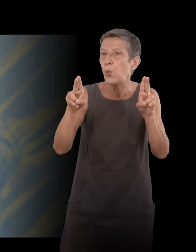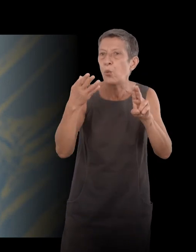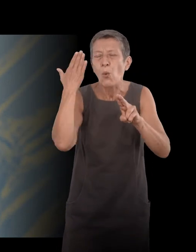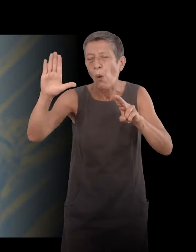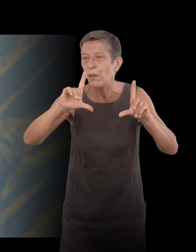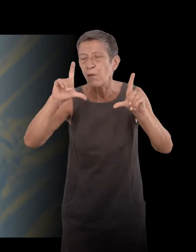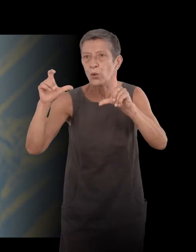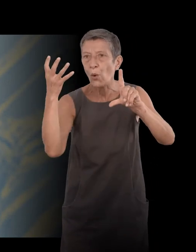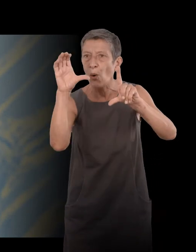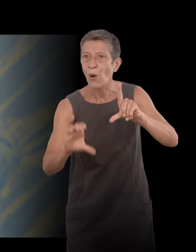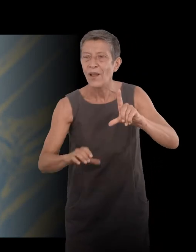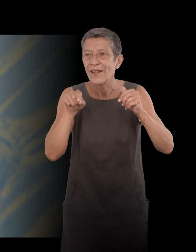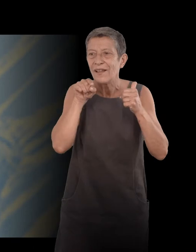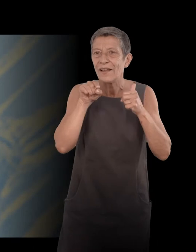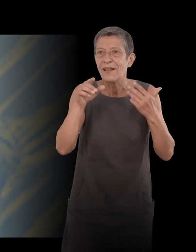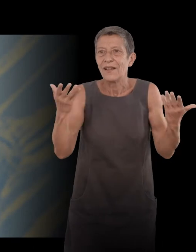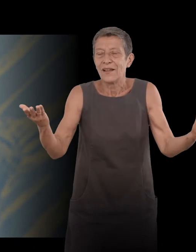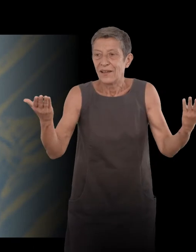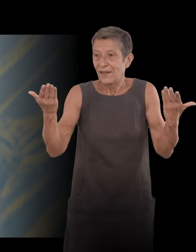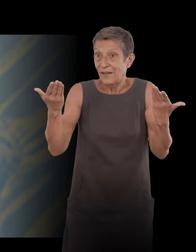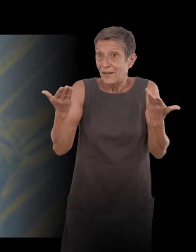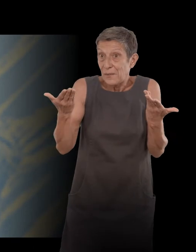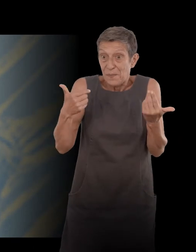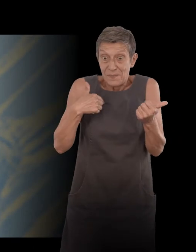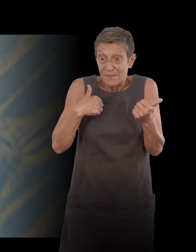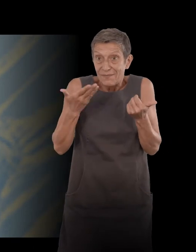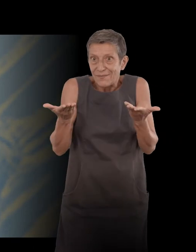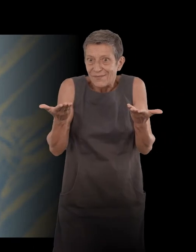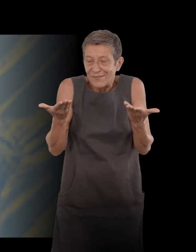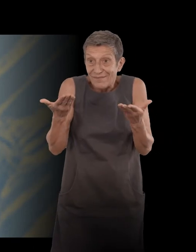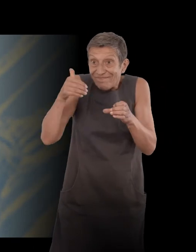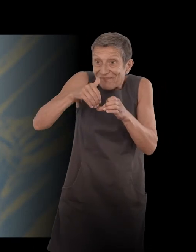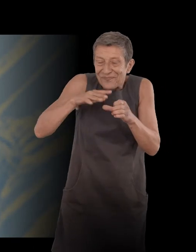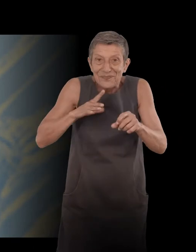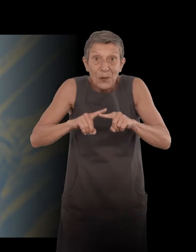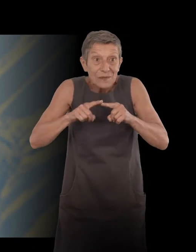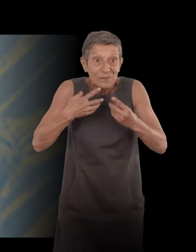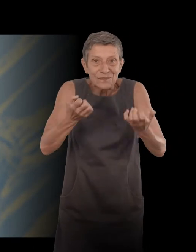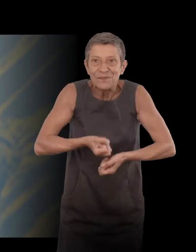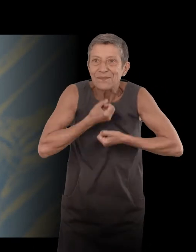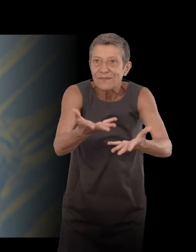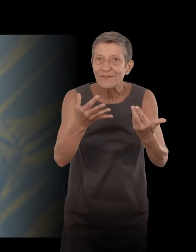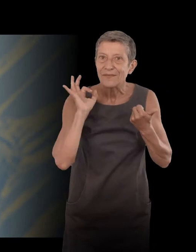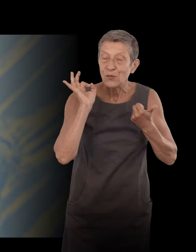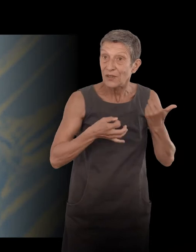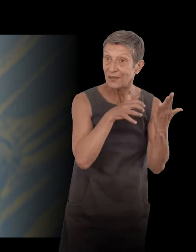on which I had something to say. Well, it was important for me to let it